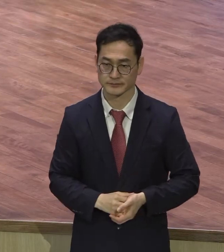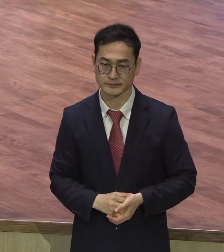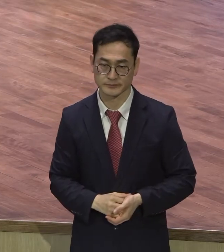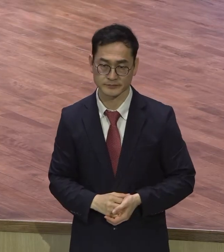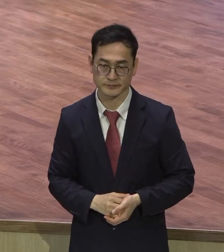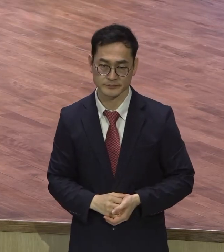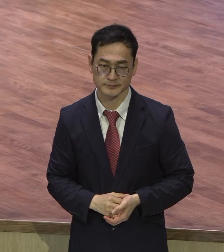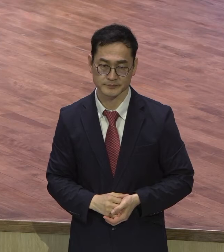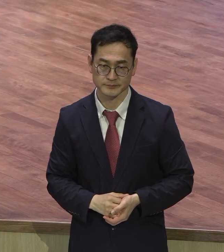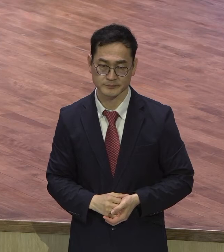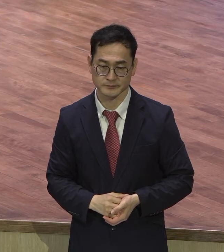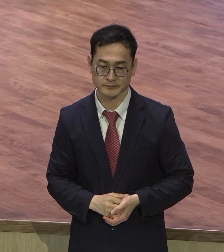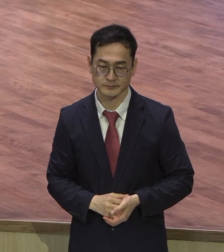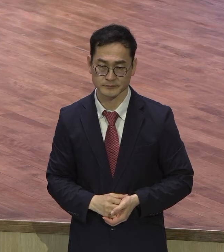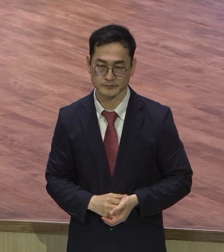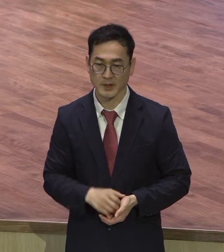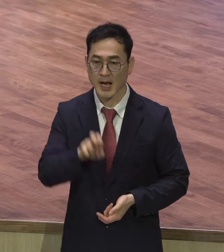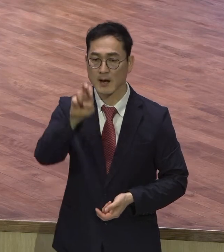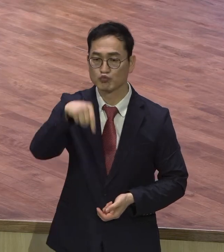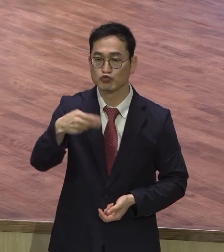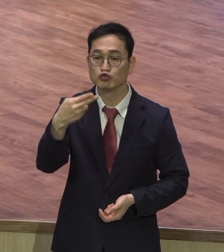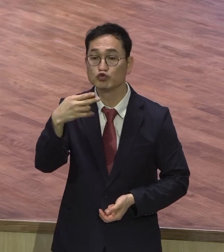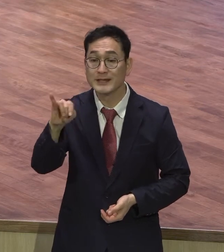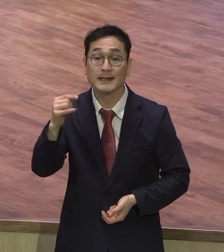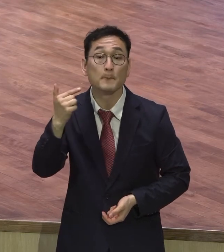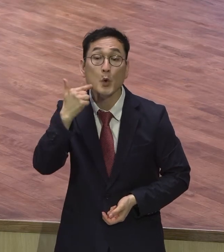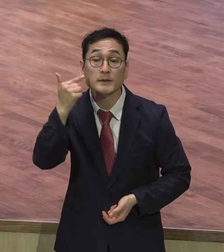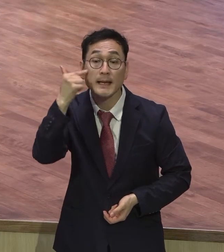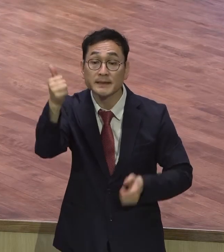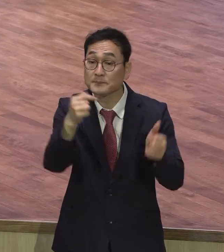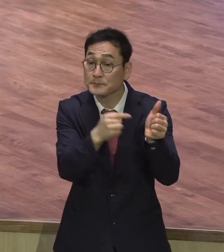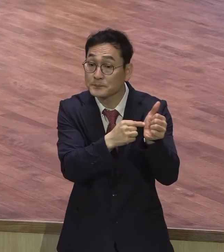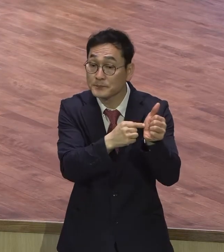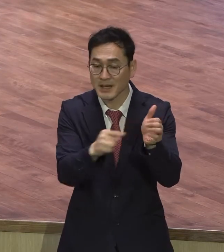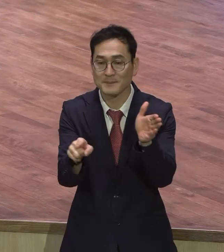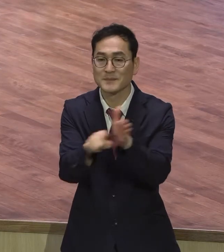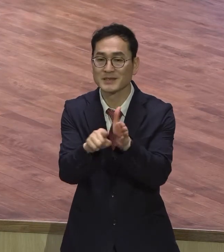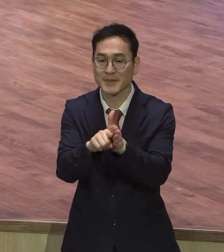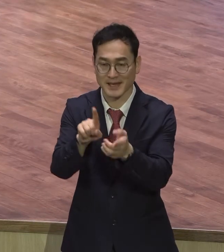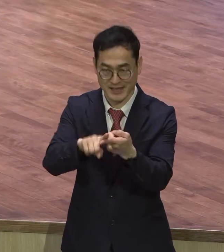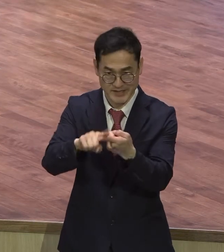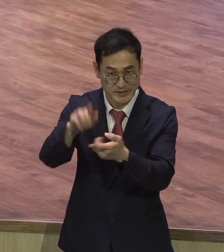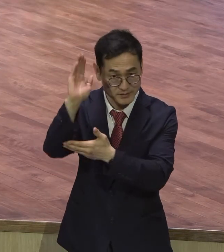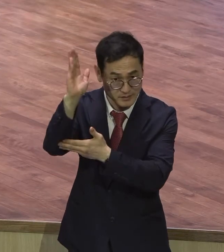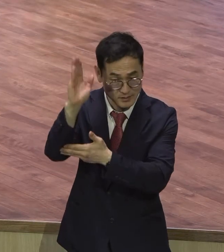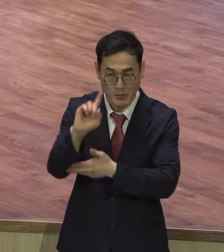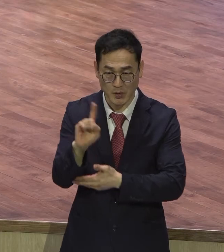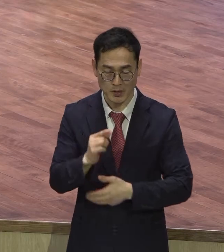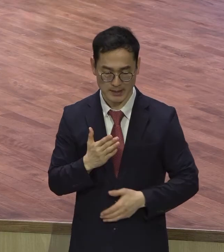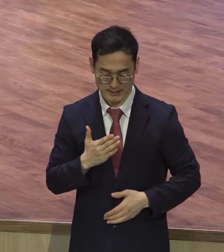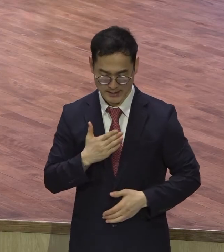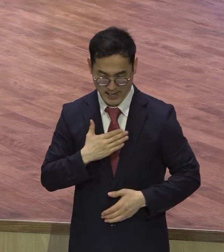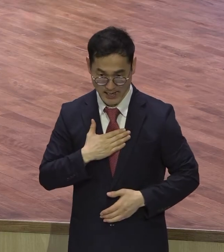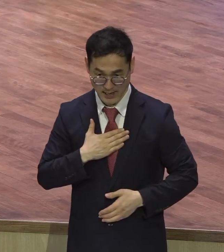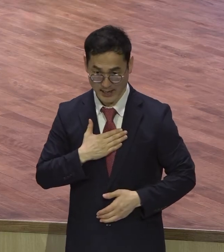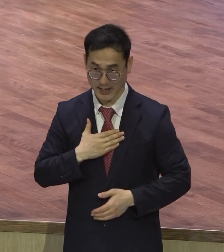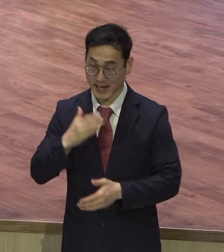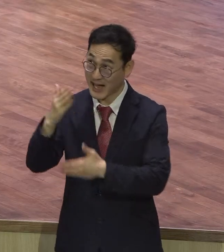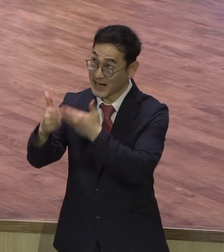전도자 디엘 무디 목사님이 믿음에 대해 이렇게 말했습니다 나는 하나님께 믿음을 달라고